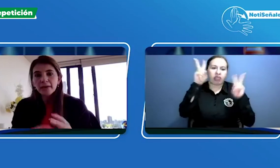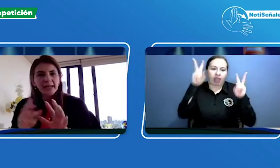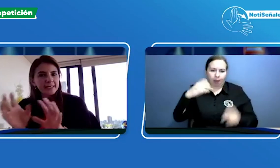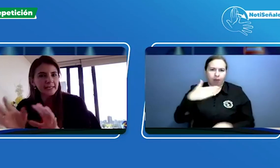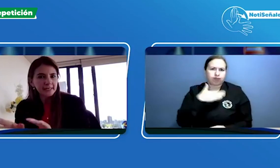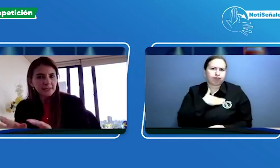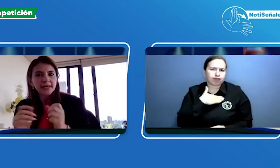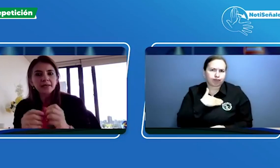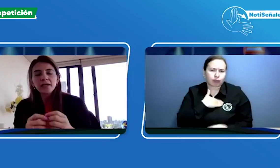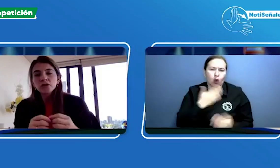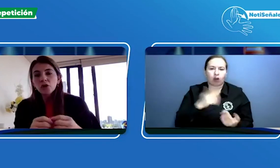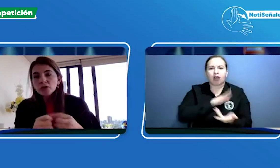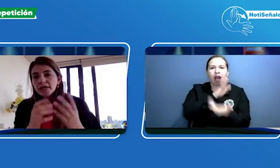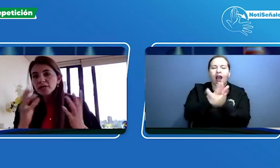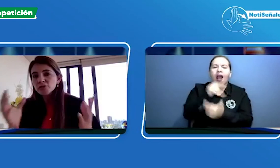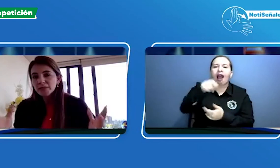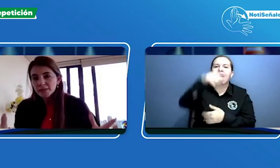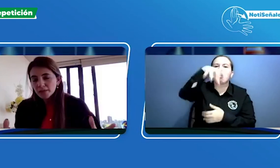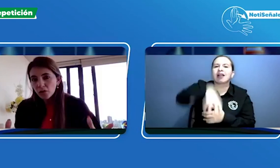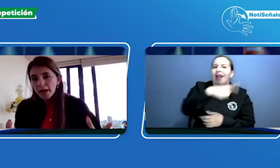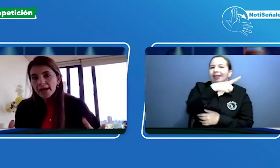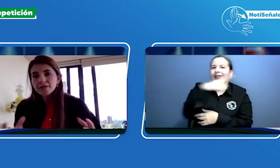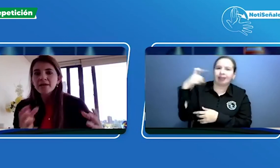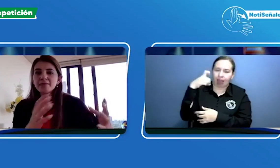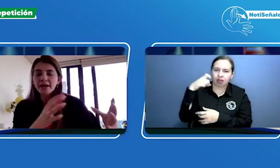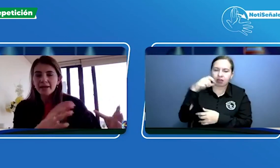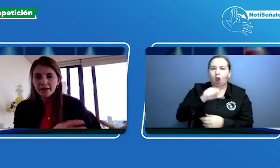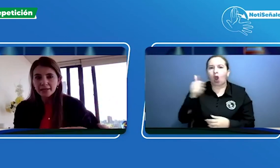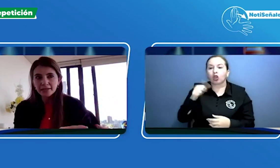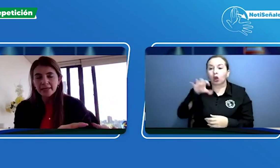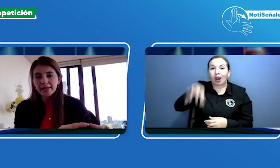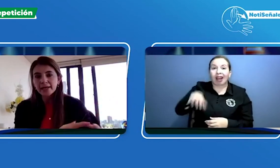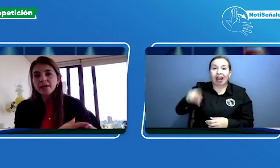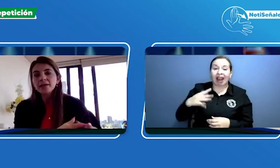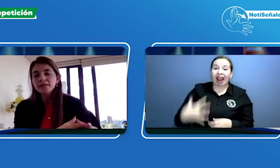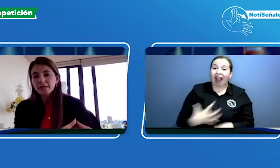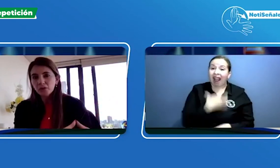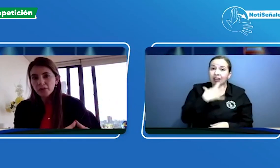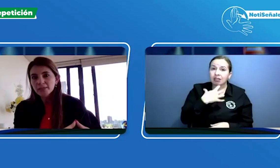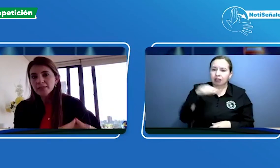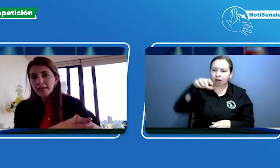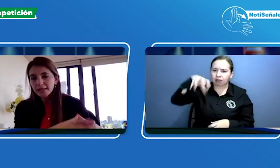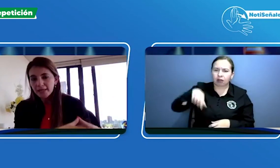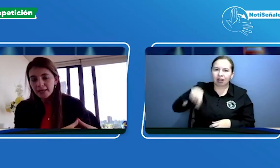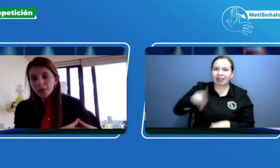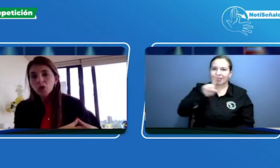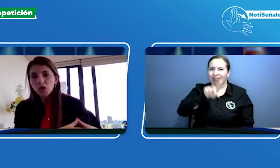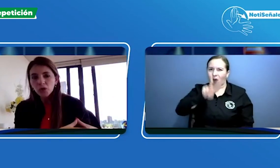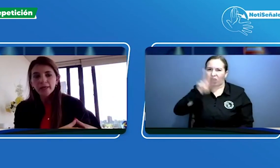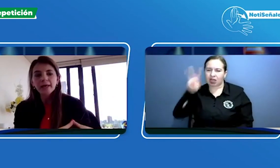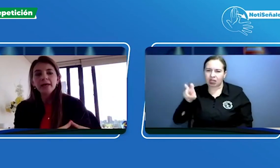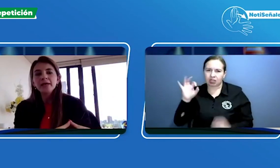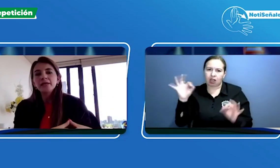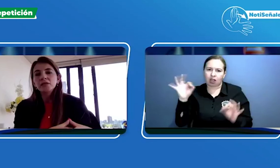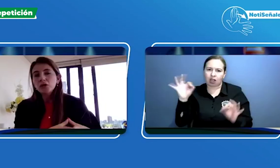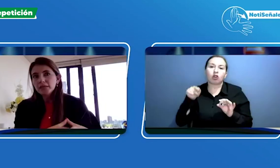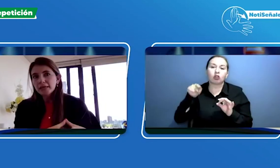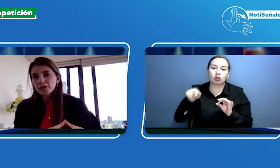va a la clínica 100, todos aquellos pacientes con cáncer, van en la clínica 127, en la oncológica, todos aquellos